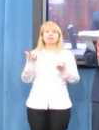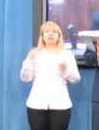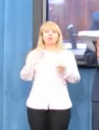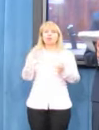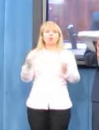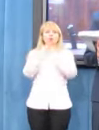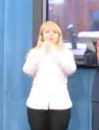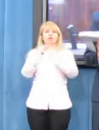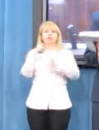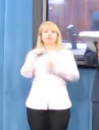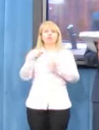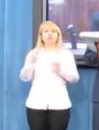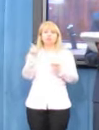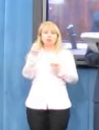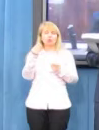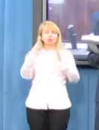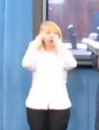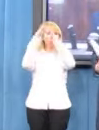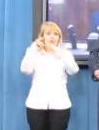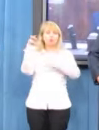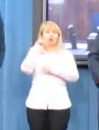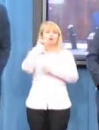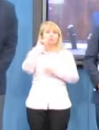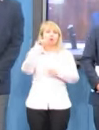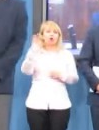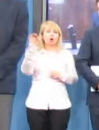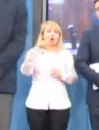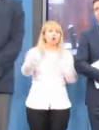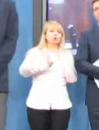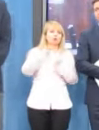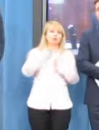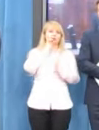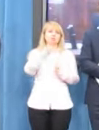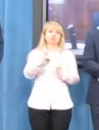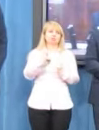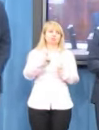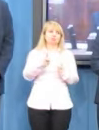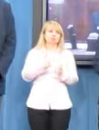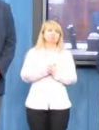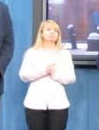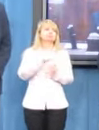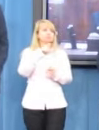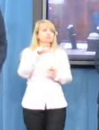posunęła się do przestępstwa. Dziękuję bardzo. sam pytanie?